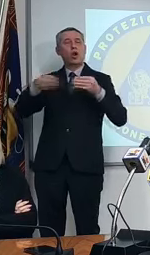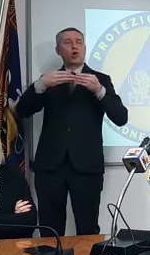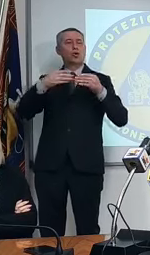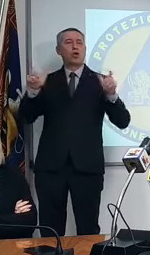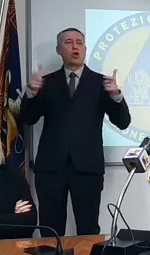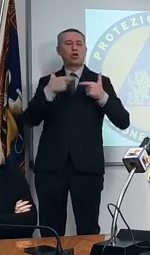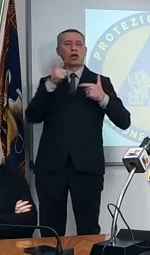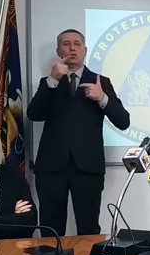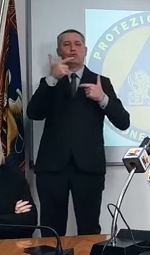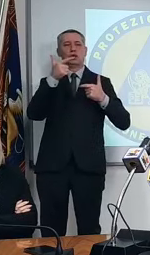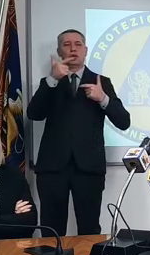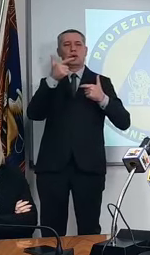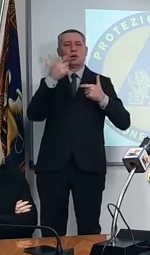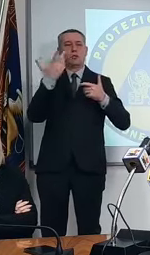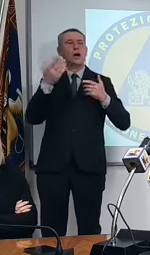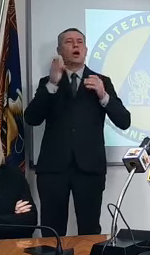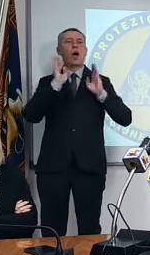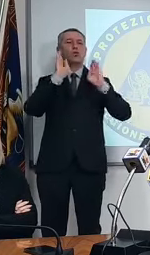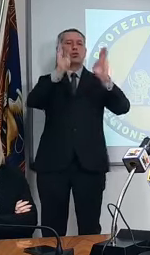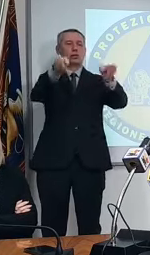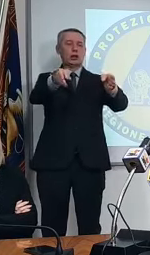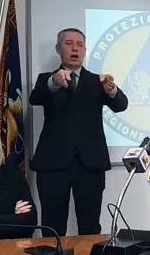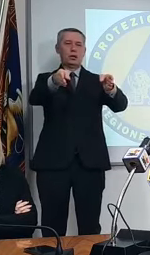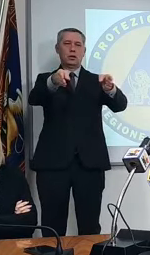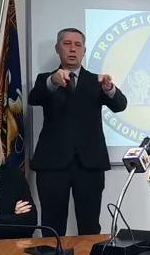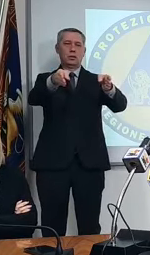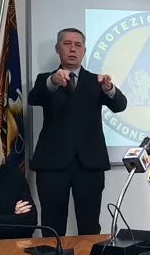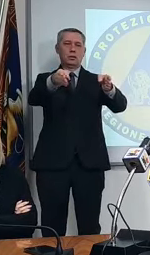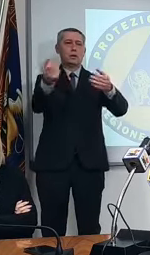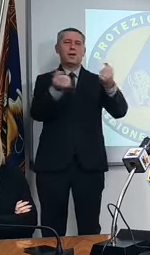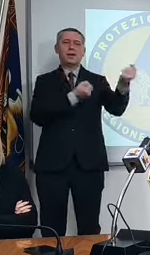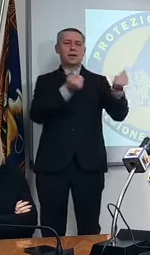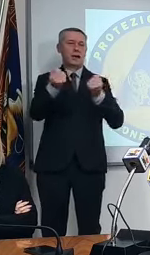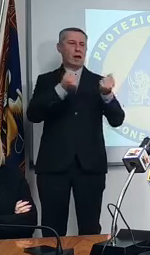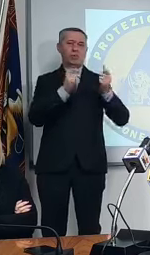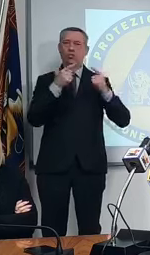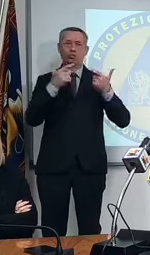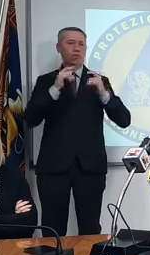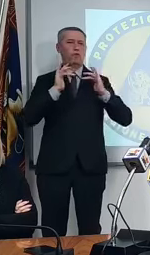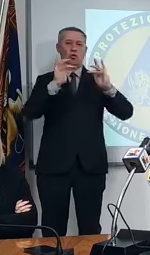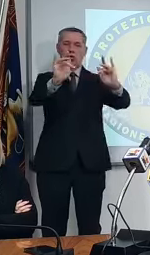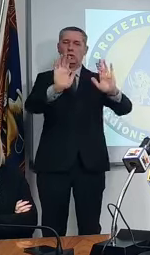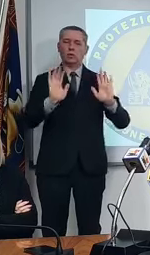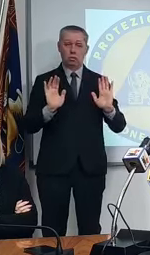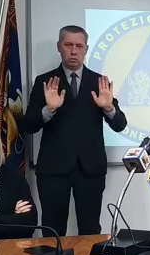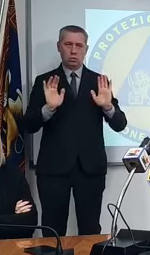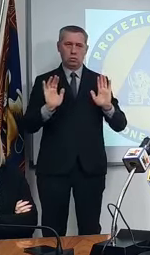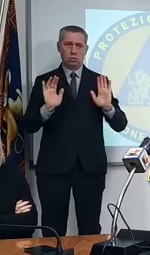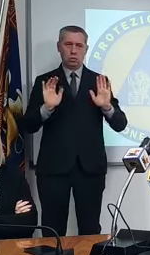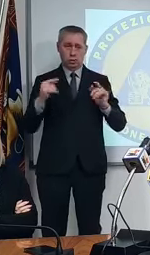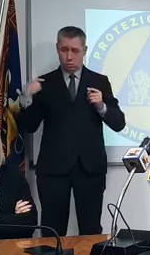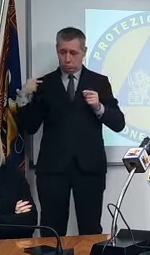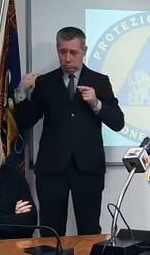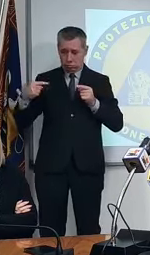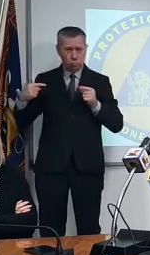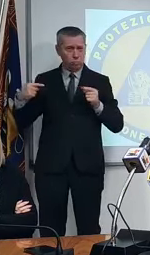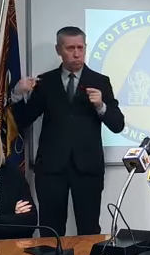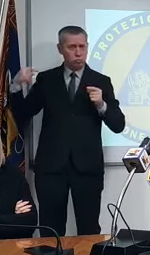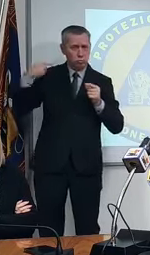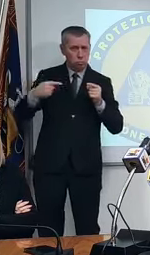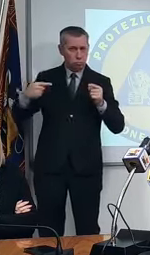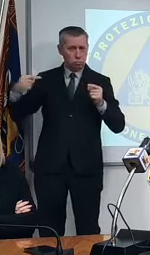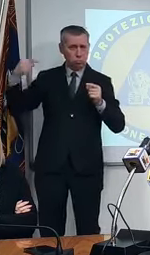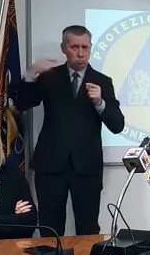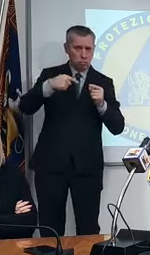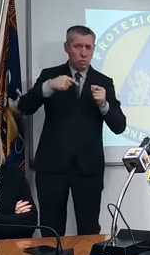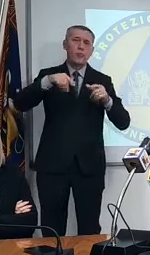ricorda più che erano spariti i camion dall'autostrada e poi avevamo iniziato un minimo a respirare e c'è arrivata